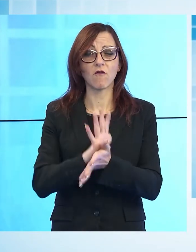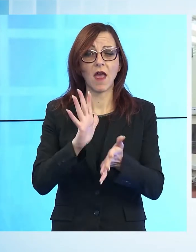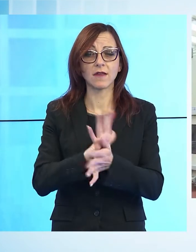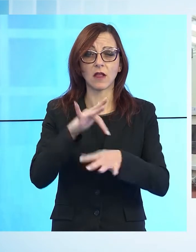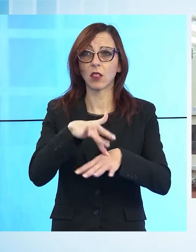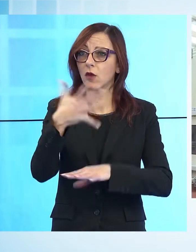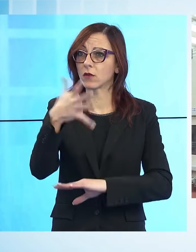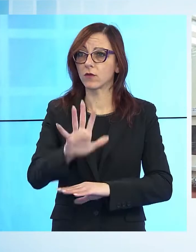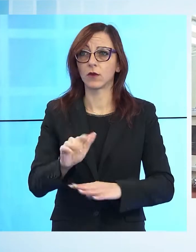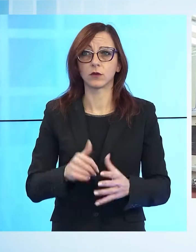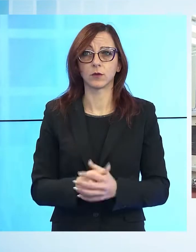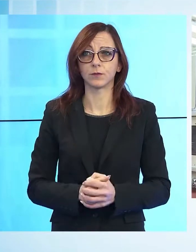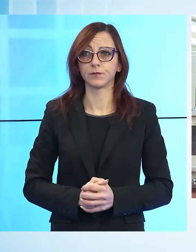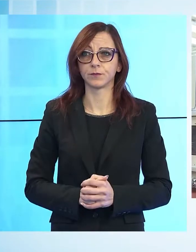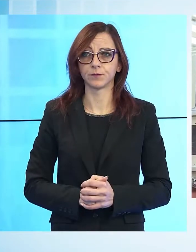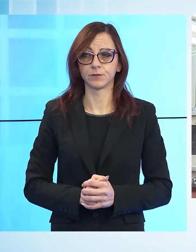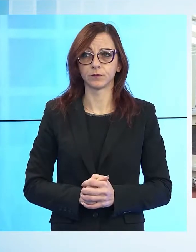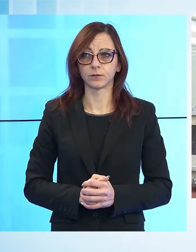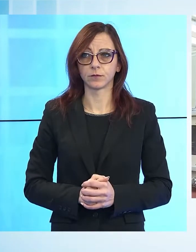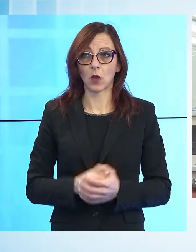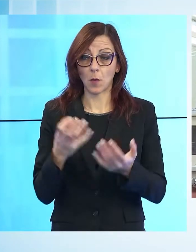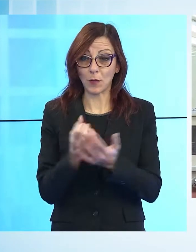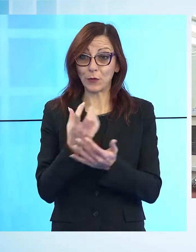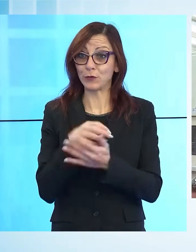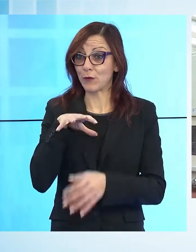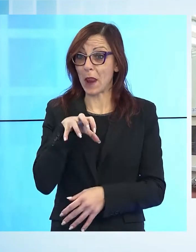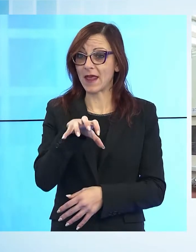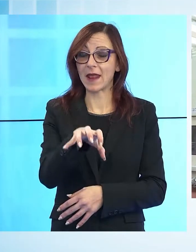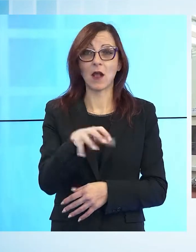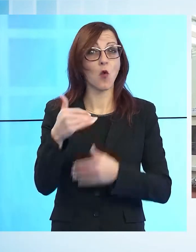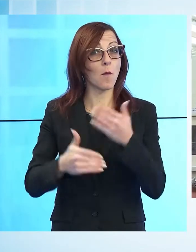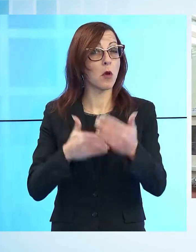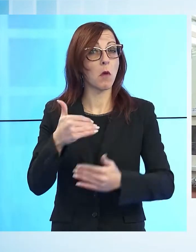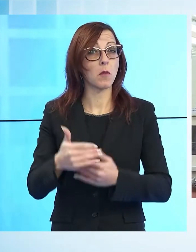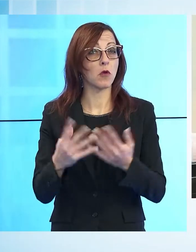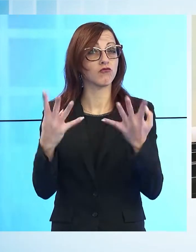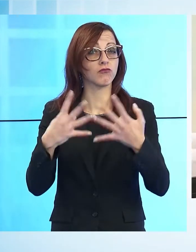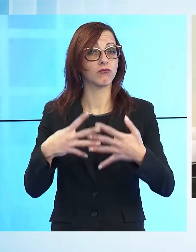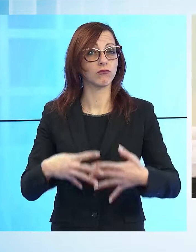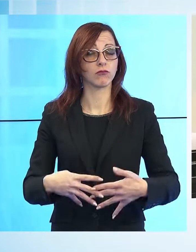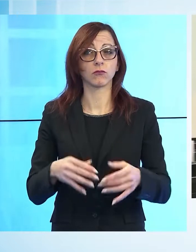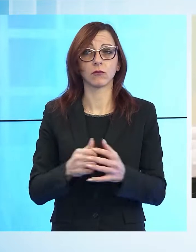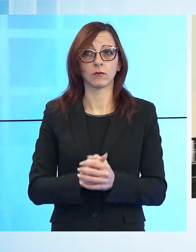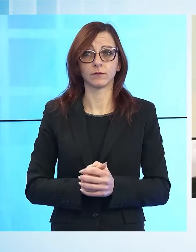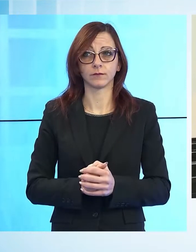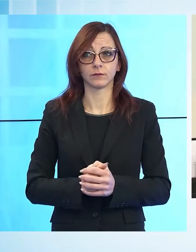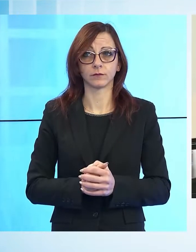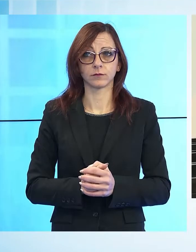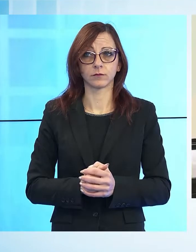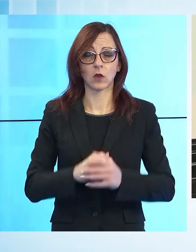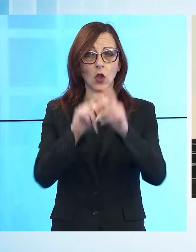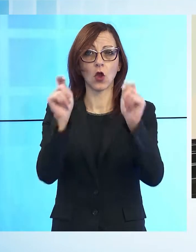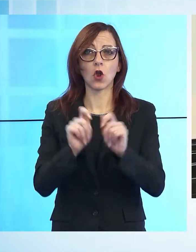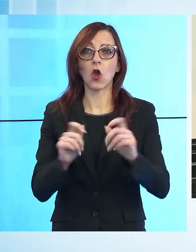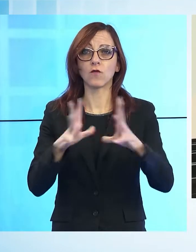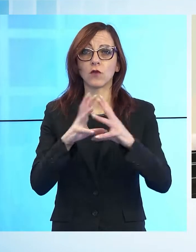La ripresa della produzione procede a passo regolare alla Confindustria